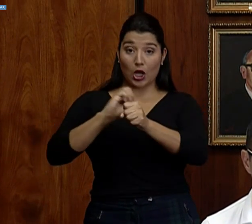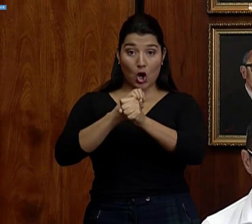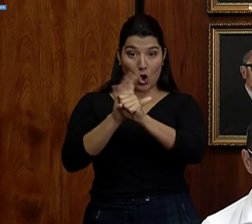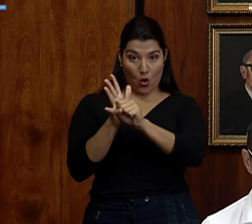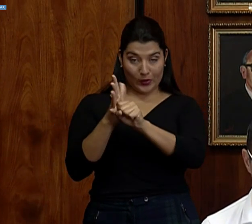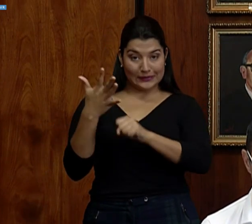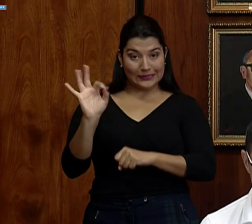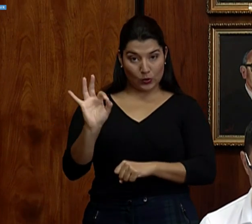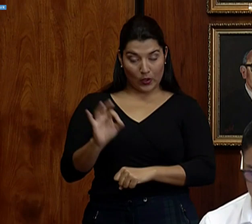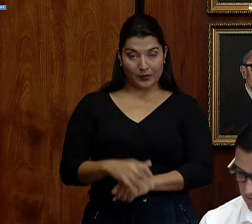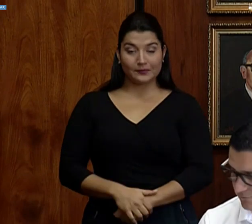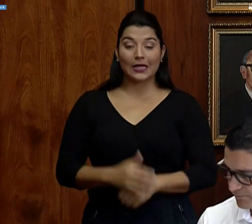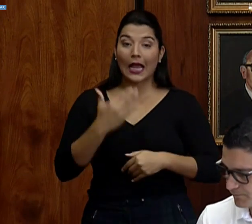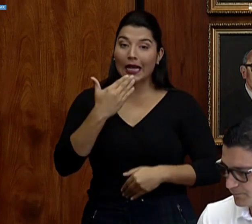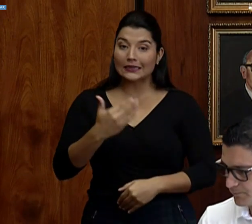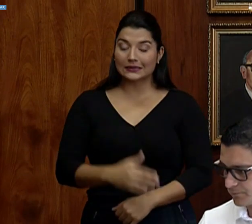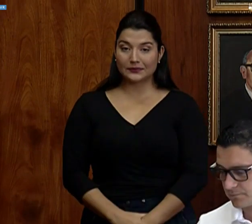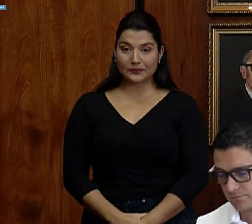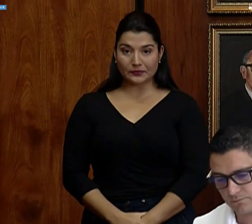-19. Gracias.